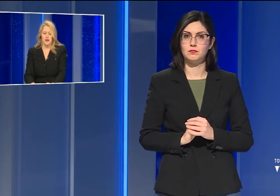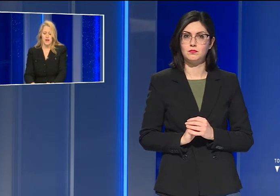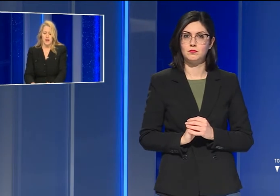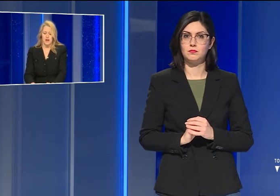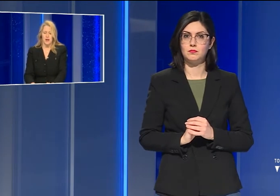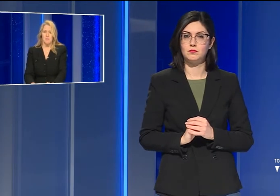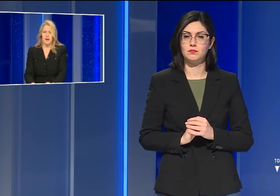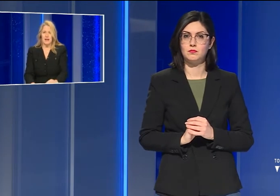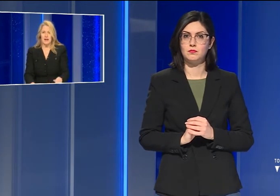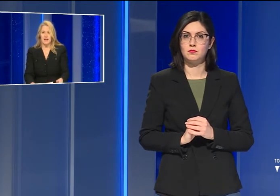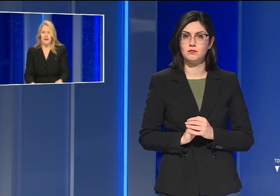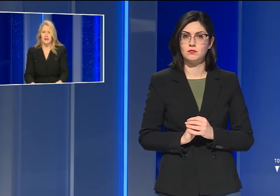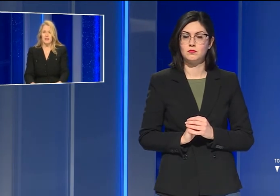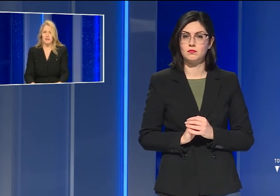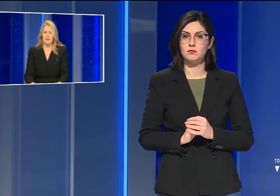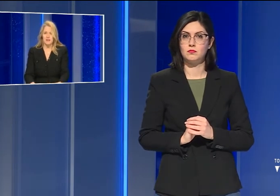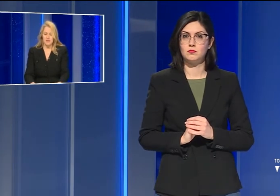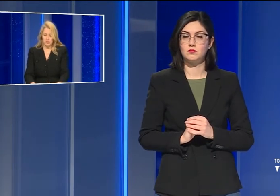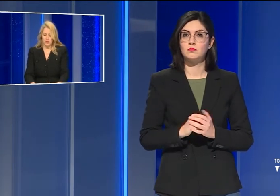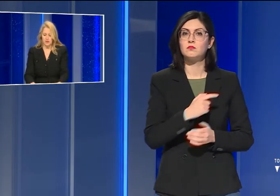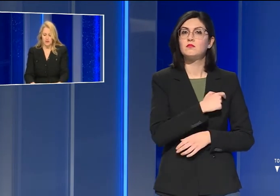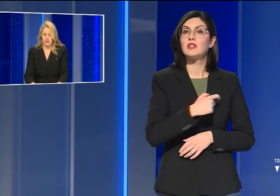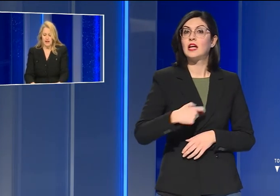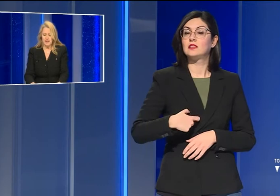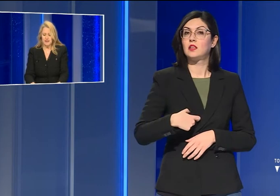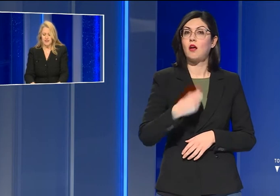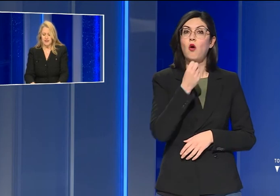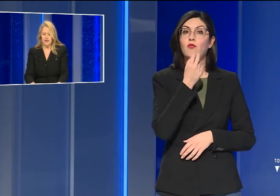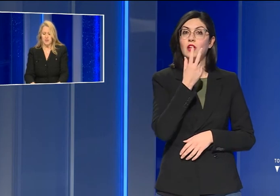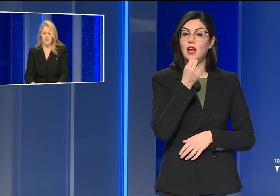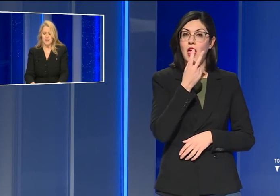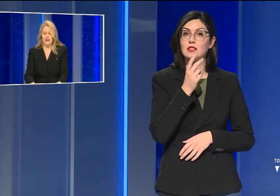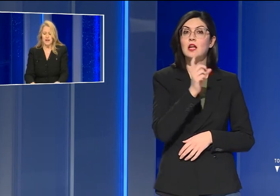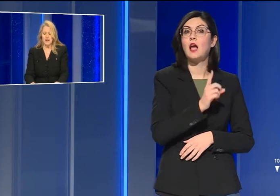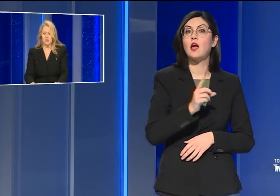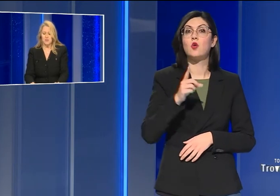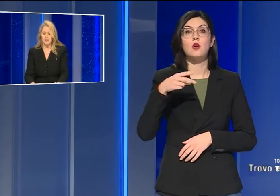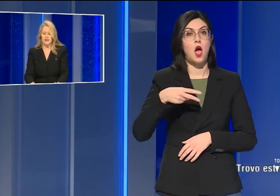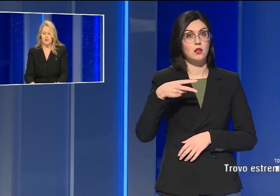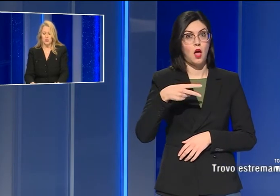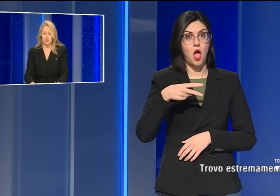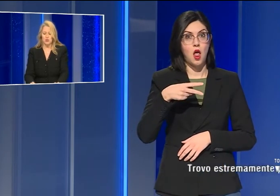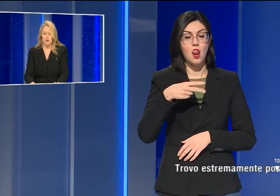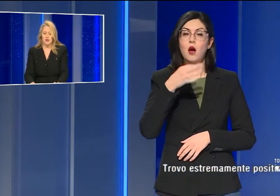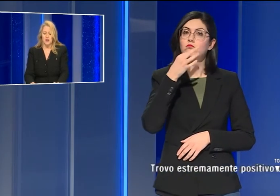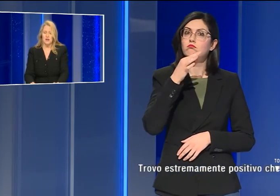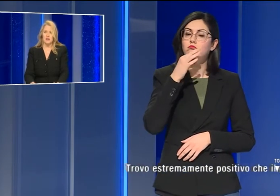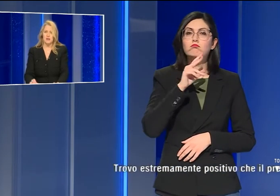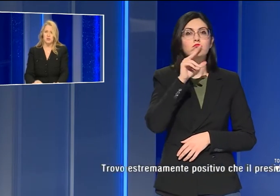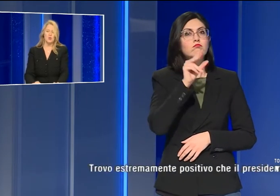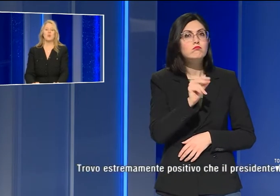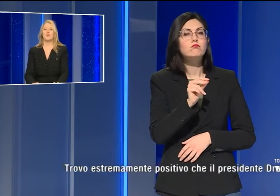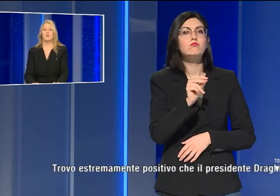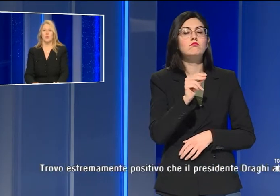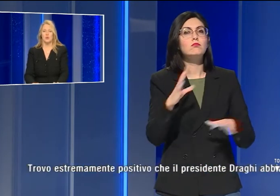E parla il sindaco di Firenze, Dario Nardella, commentando il